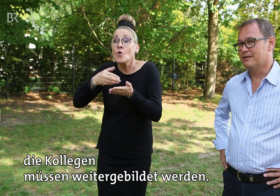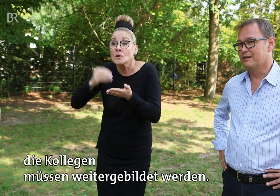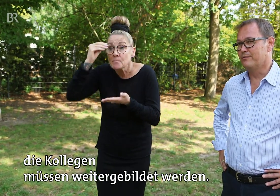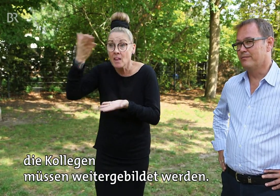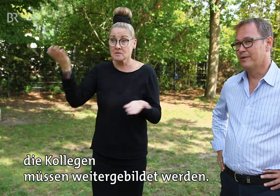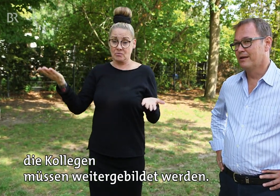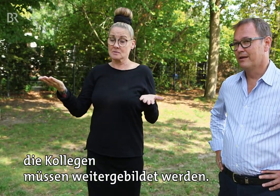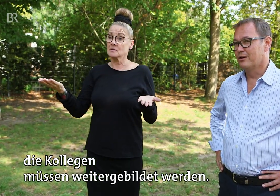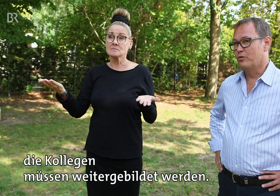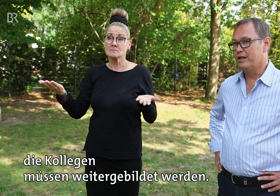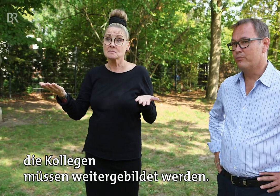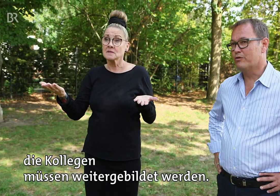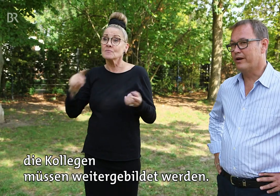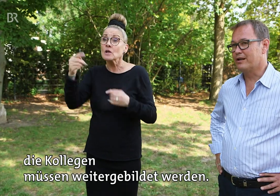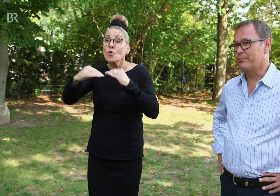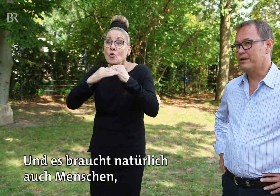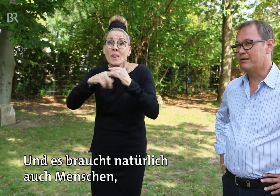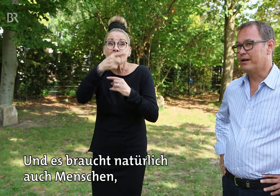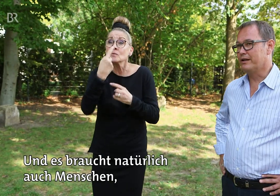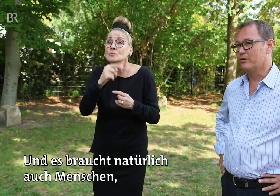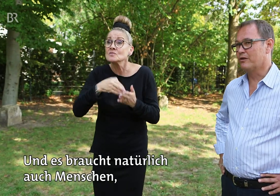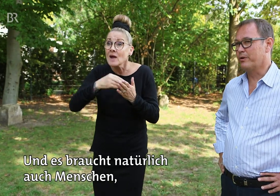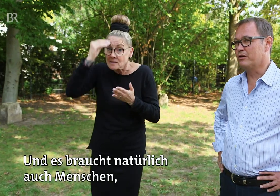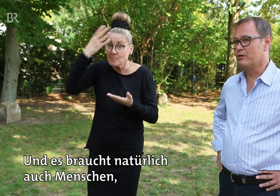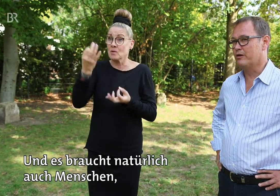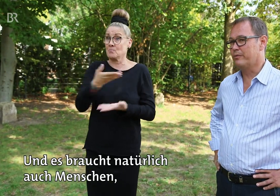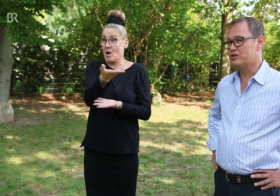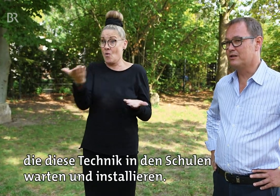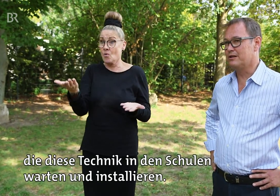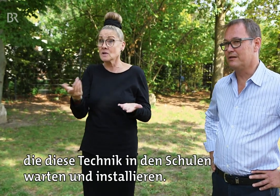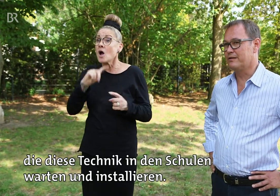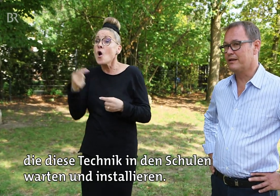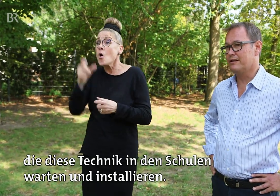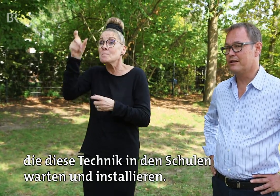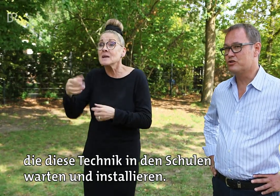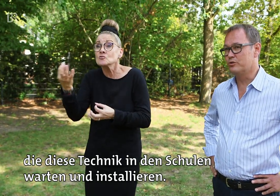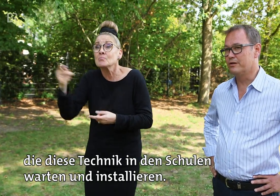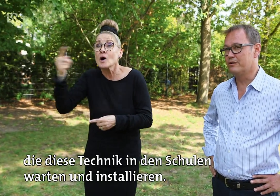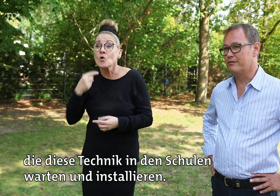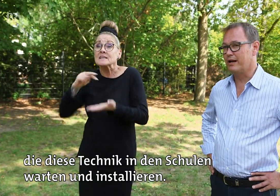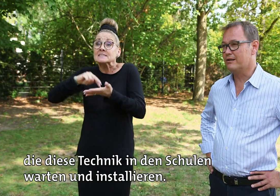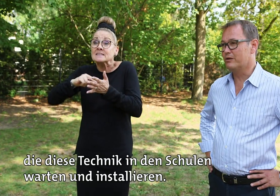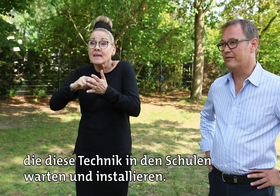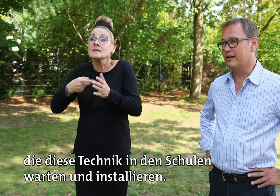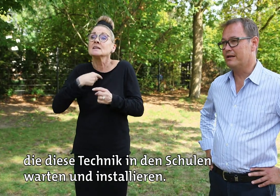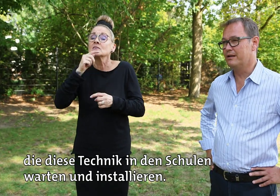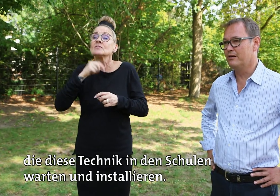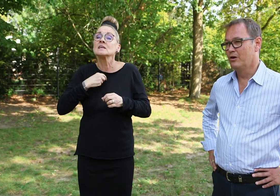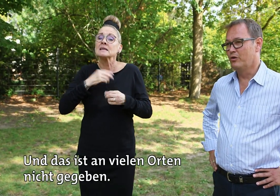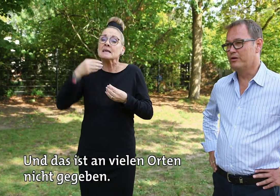Kollegen müssen weitergebildet werden. Und es braucht natürlich auch Menschen, die diese Technik in den Schulen warten und installieren. Und